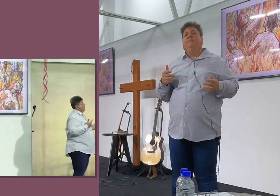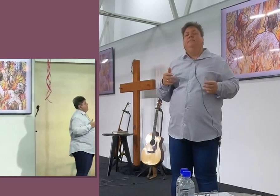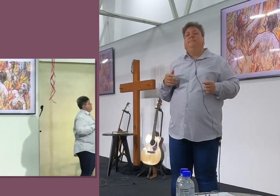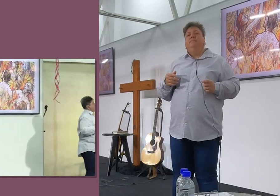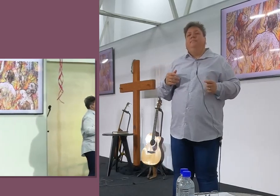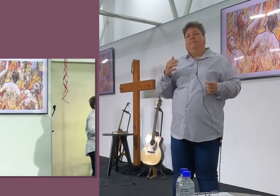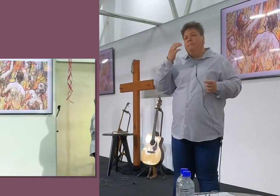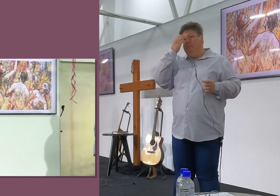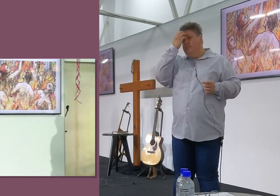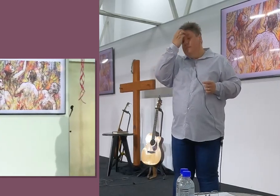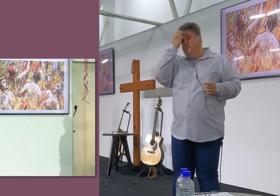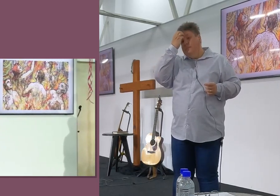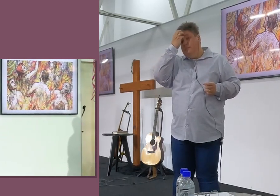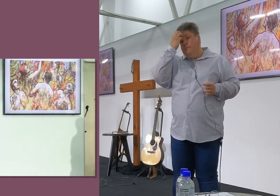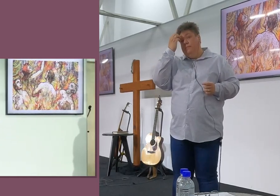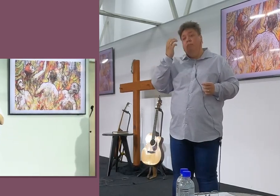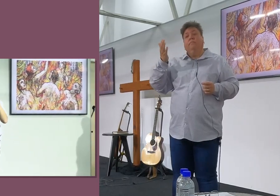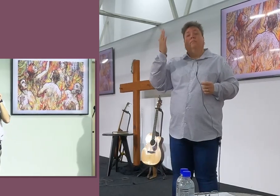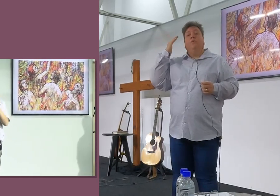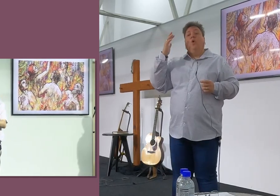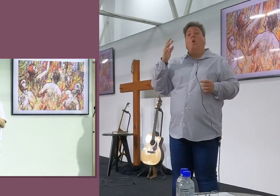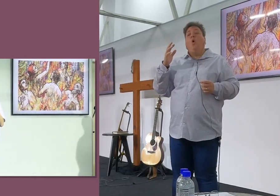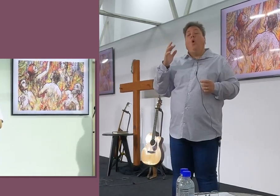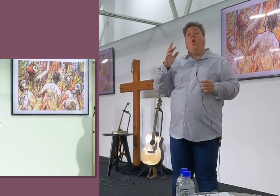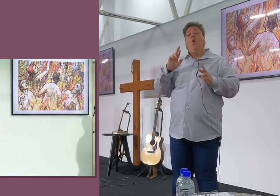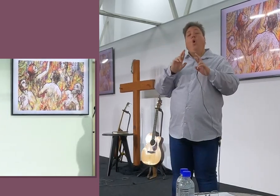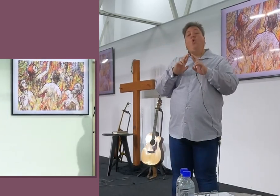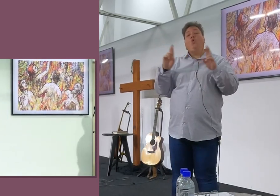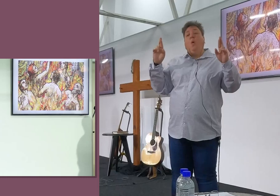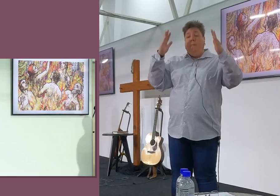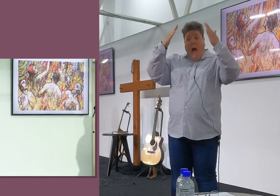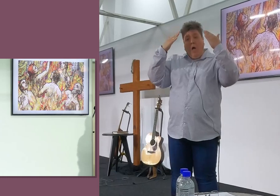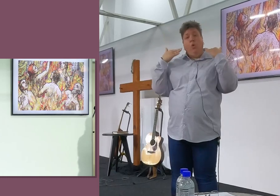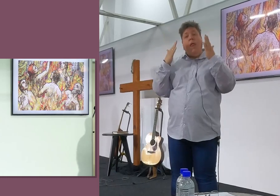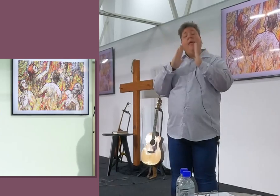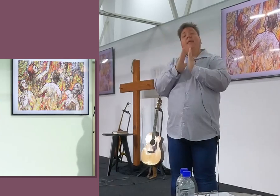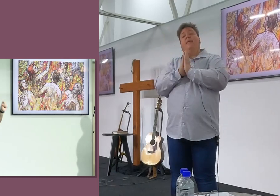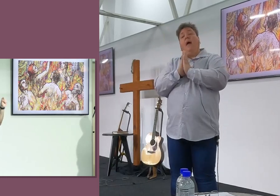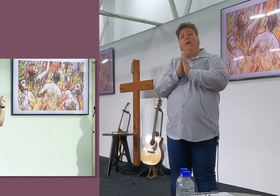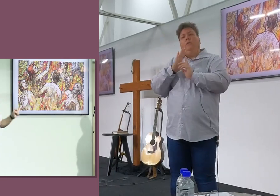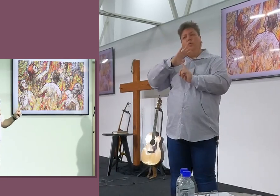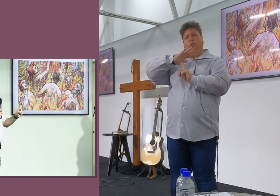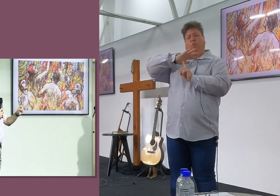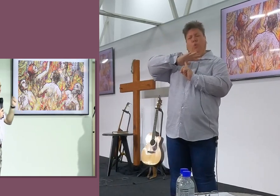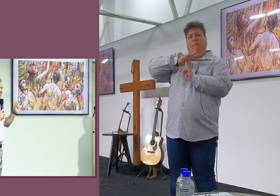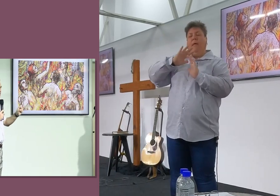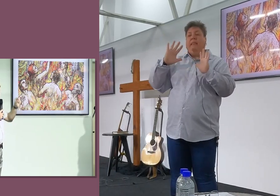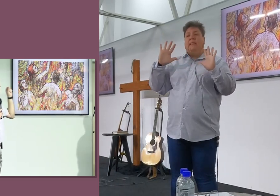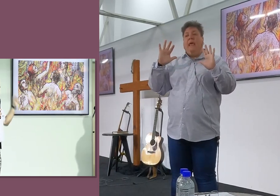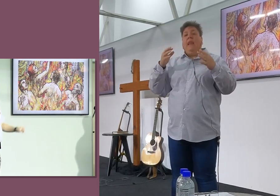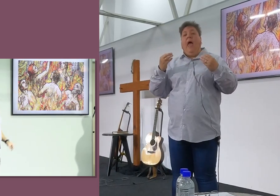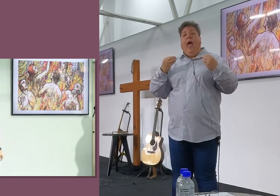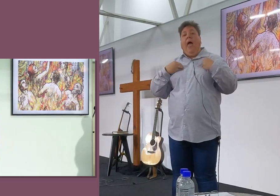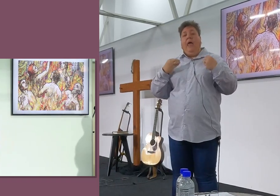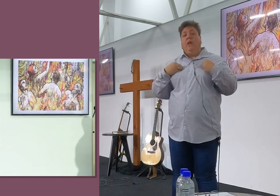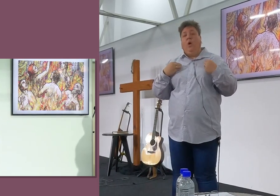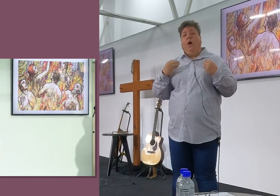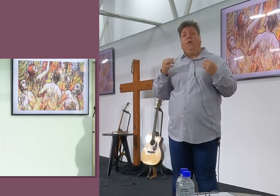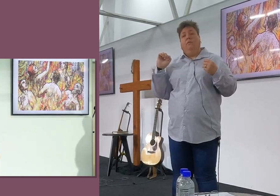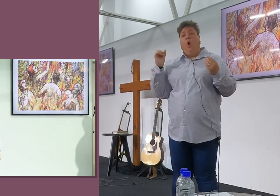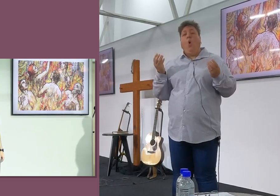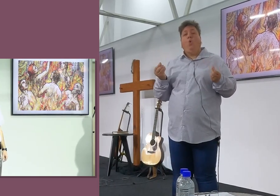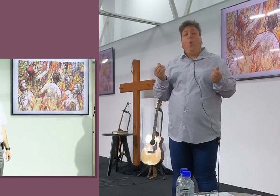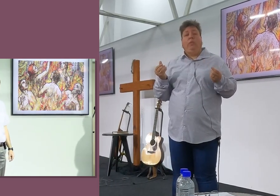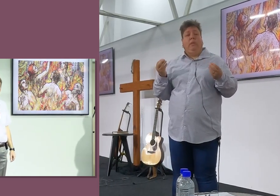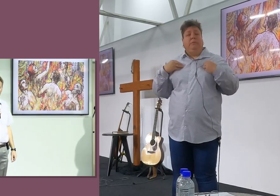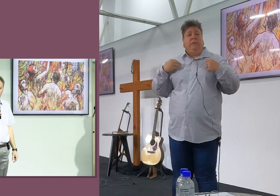ook nou anders wees, Maar, Die Rooms-Katholieke kerk, Is een van die top 10, Eienaars van grond in die wereld, Het julle